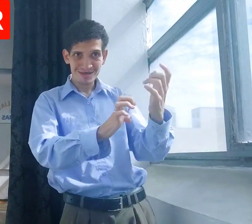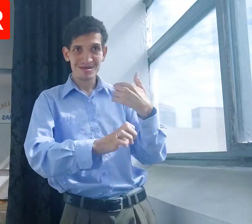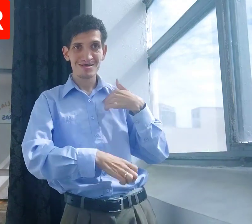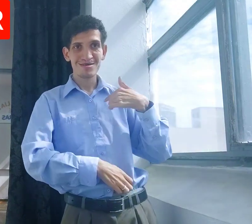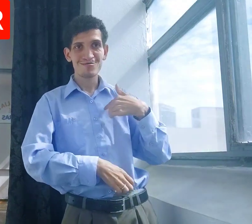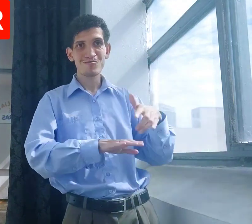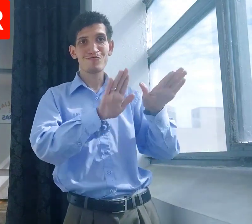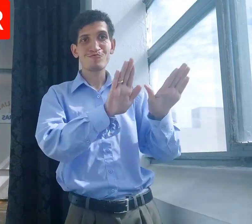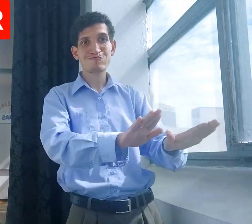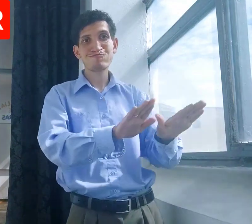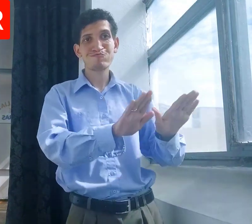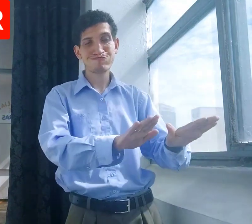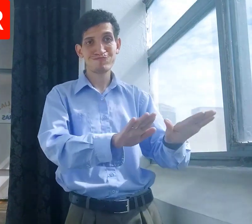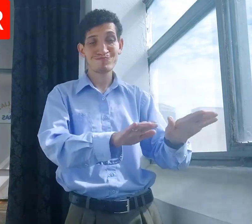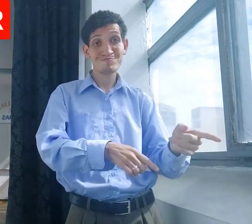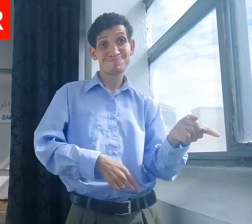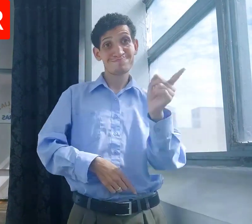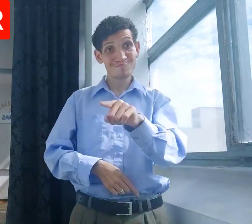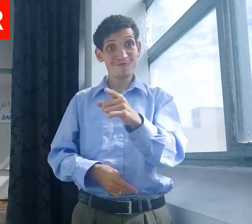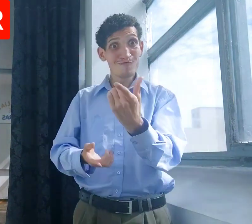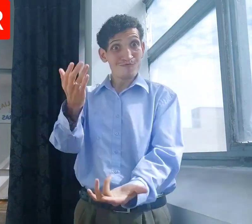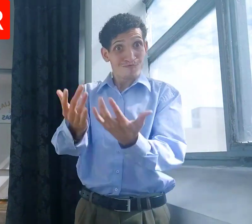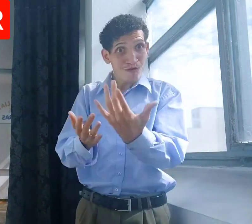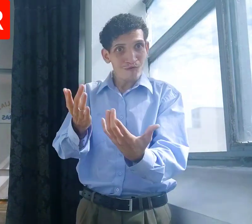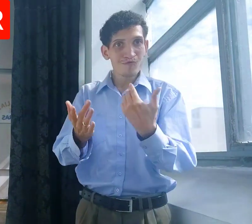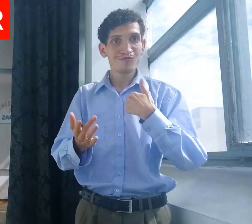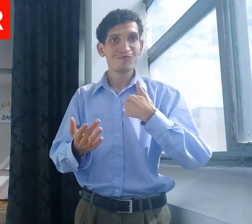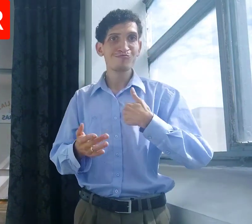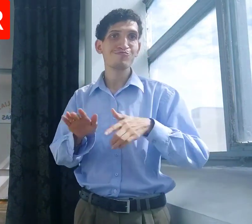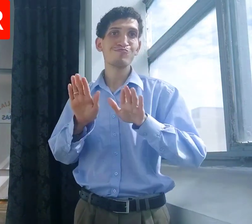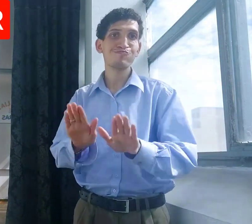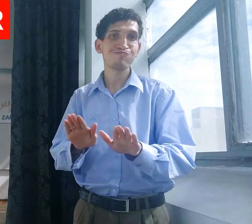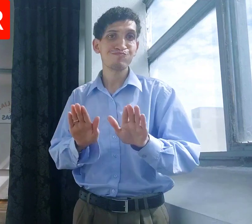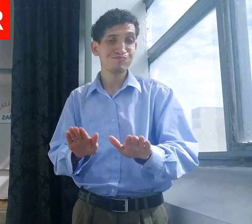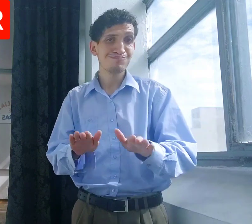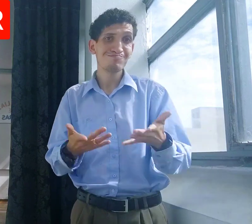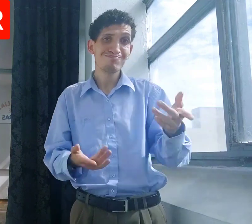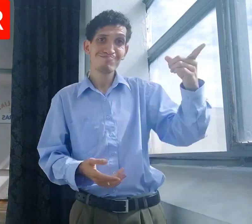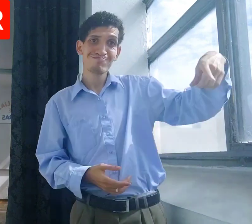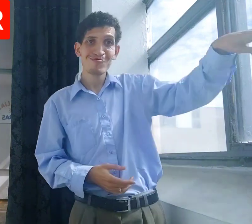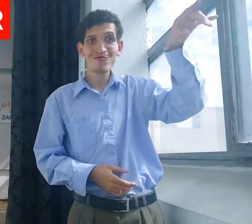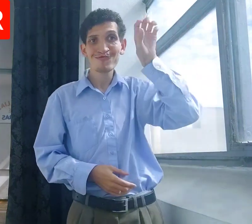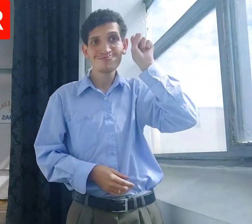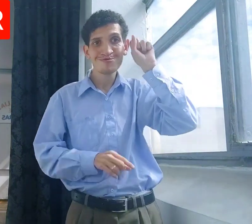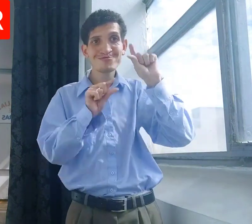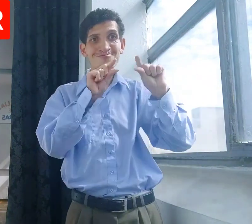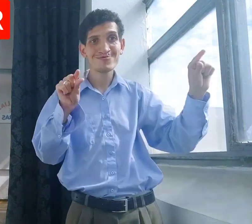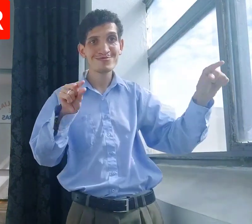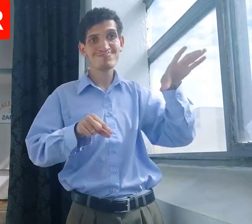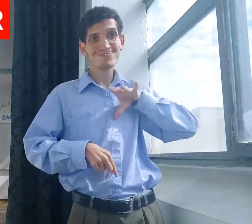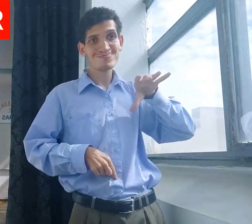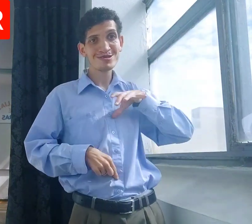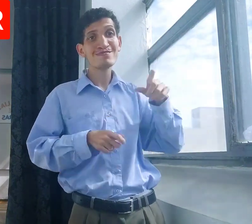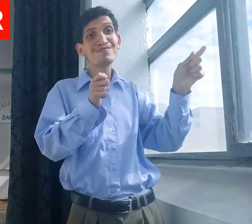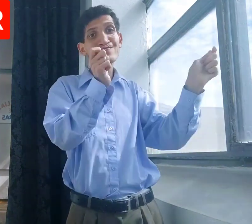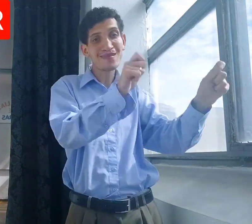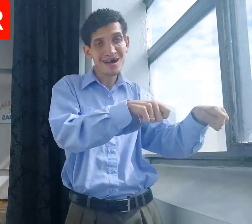Meu, a briga, eu abrandei, e o ovo, eu abrandei. Então, eles, o limpo e a praia,